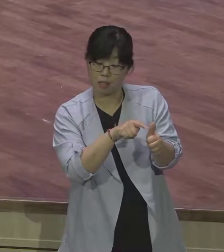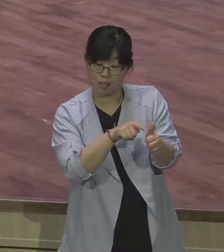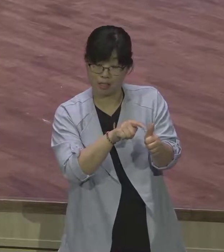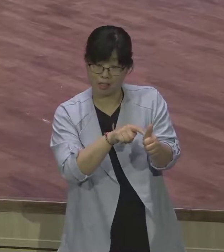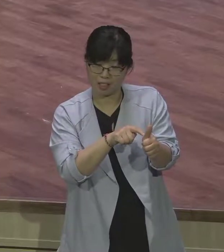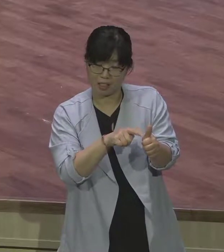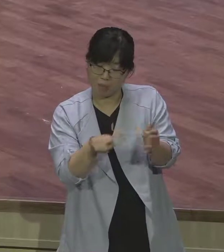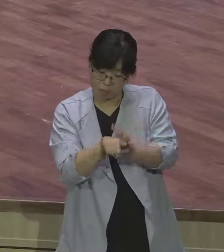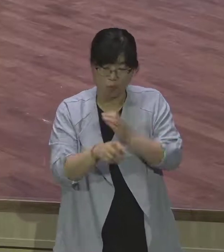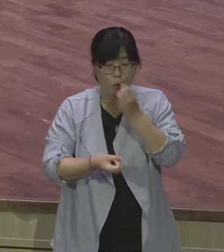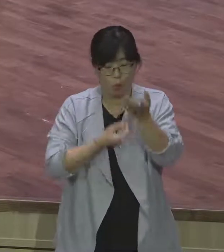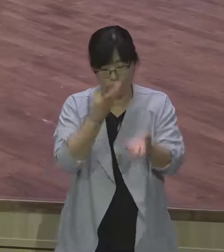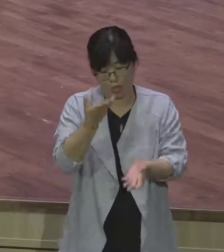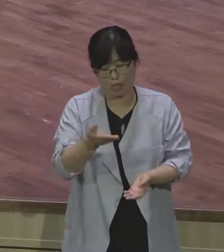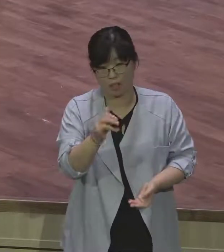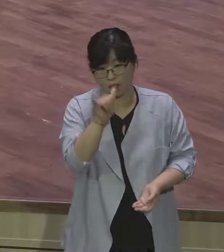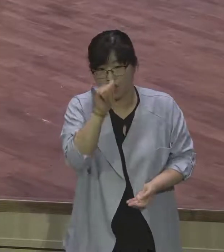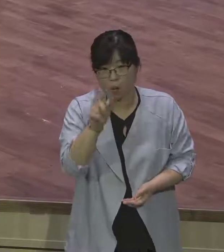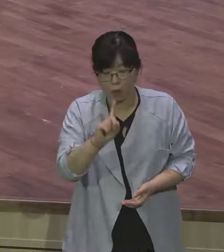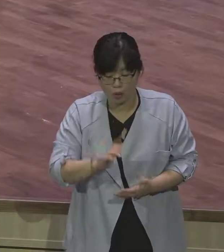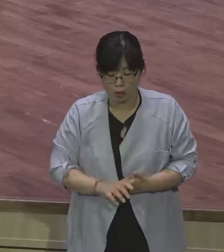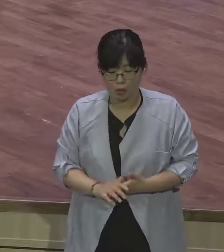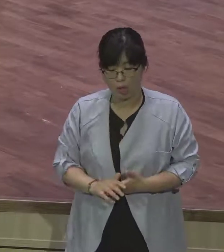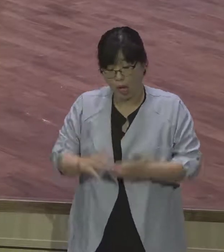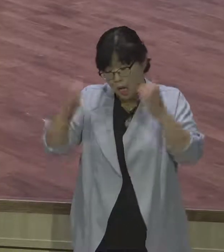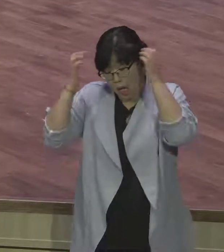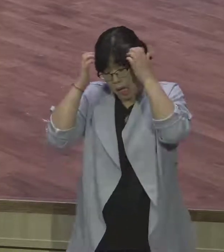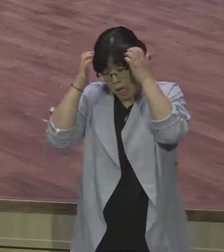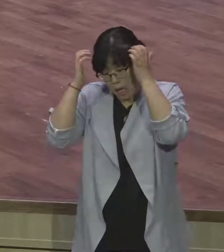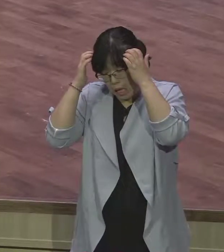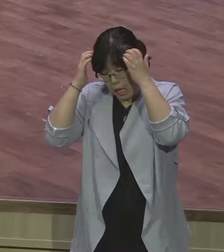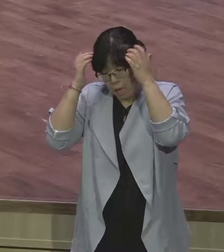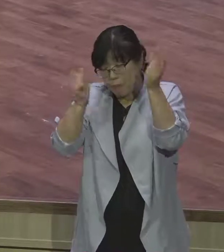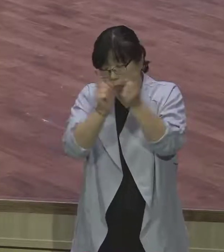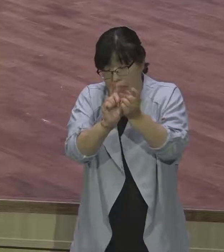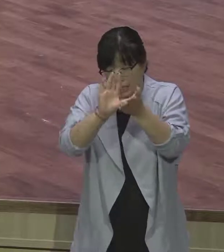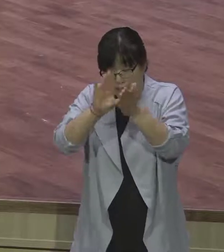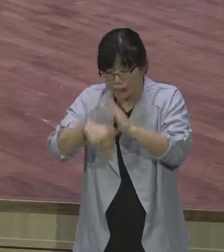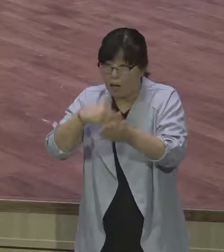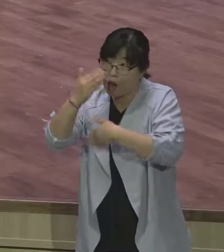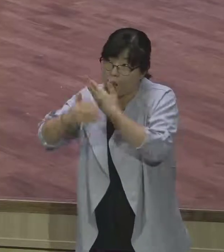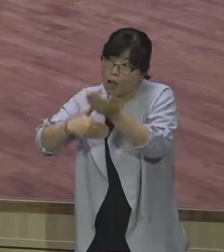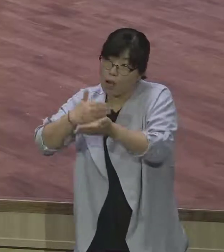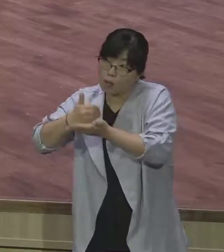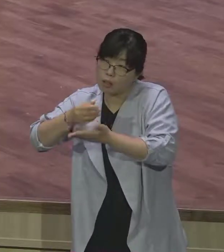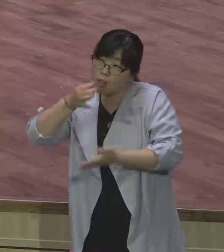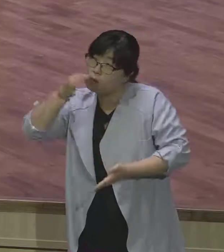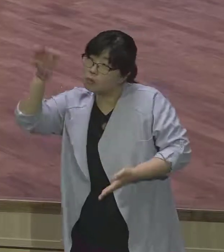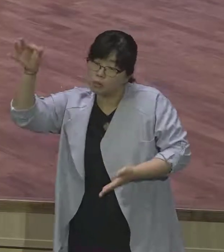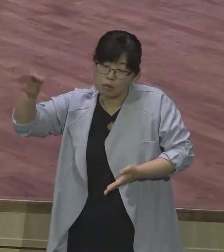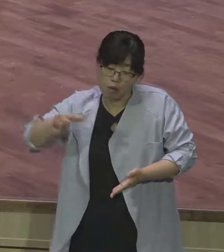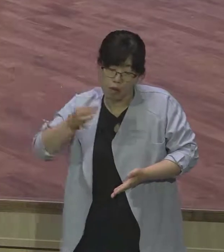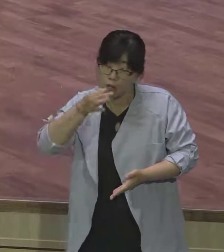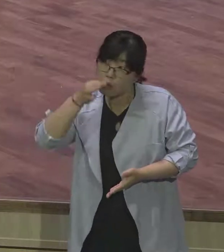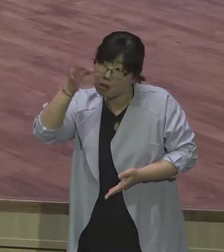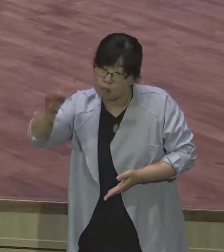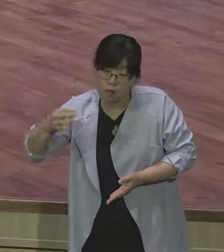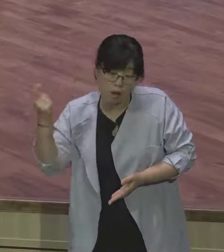듣는 하나님의 음성이 가장 선명하고 값지다 형통한 시절보다 난관을 통하여 하나님을 훨씬 더